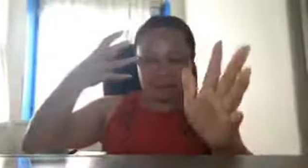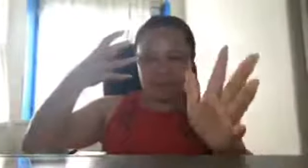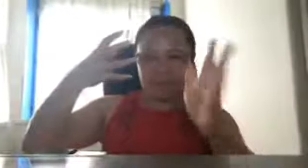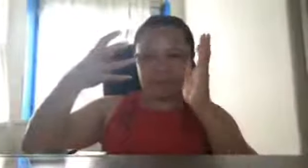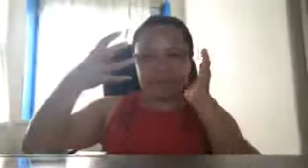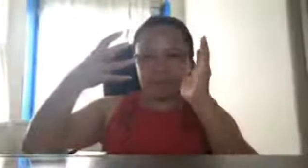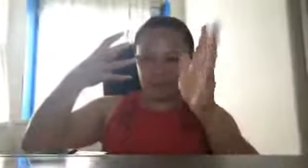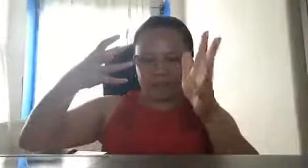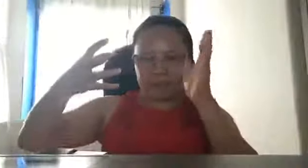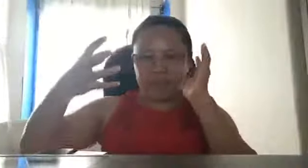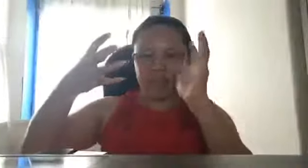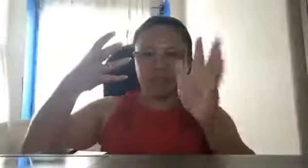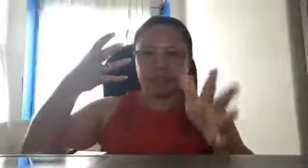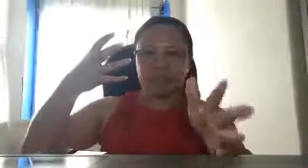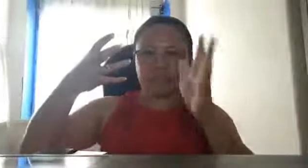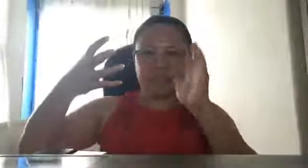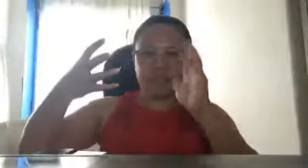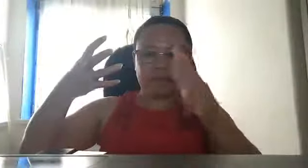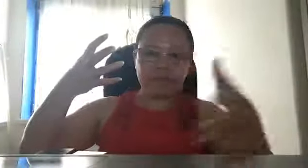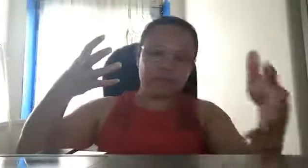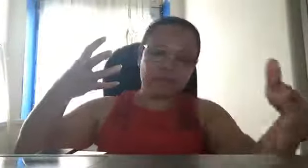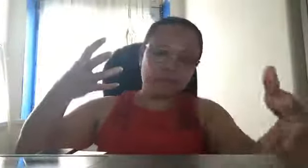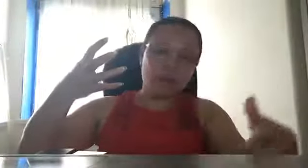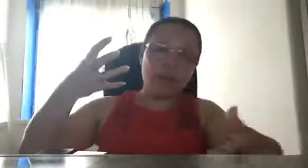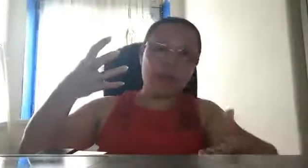Pilipinas sa passage ng Silivis Sea or